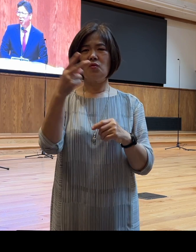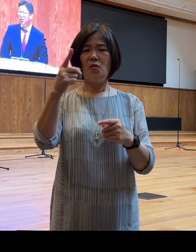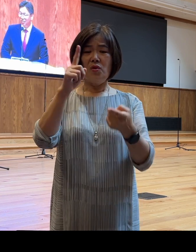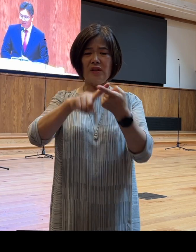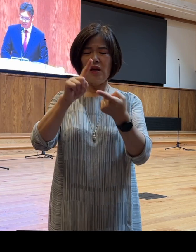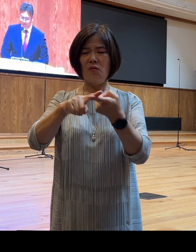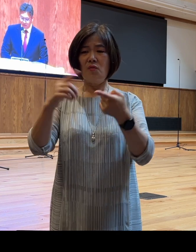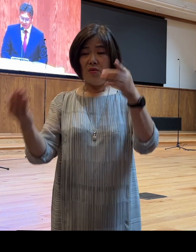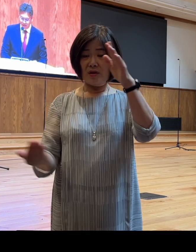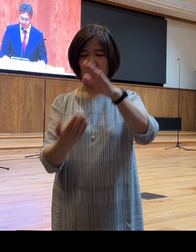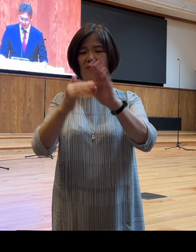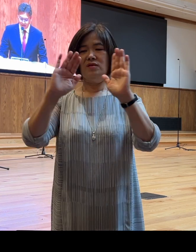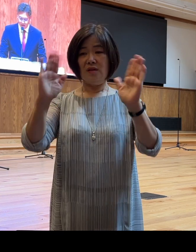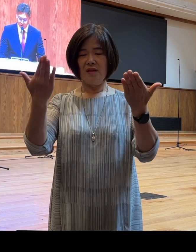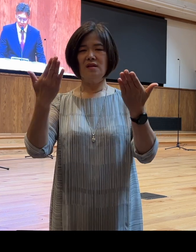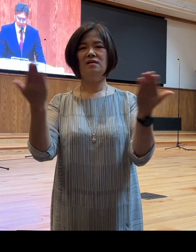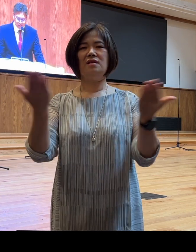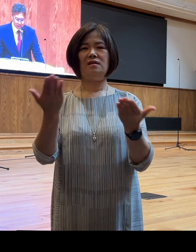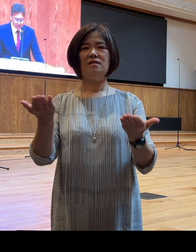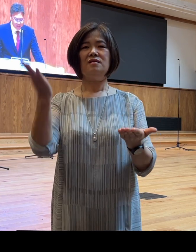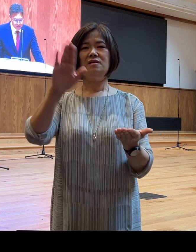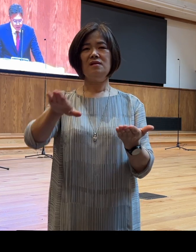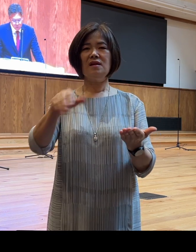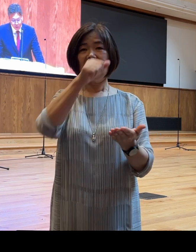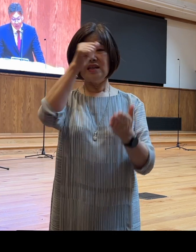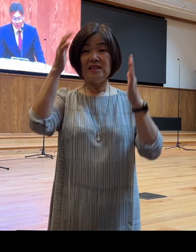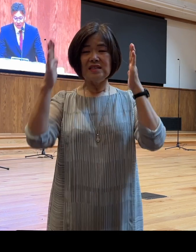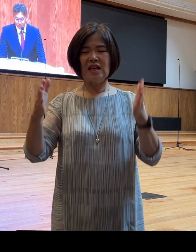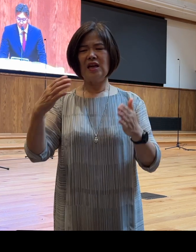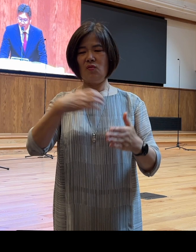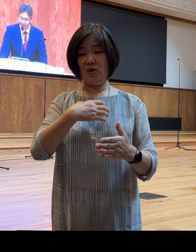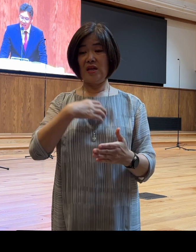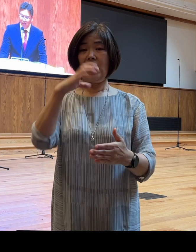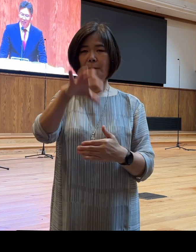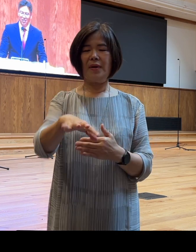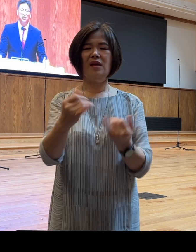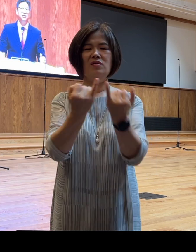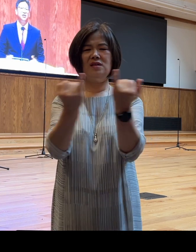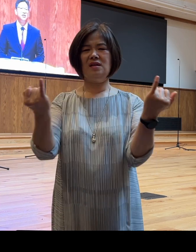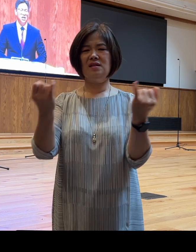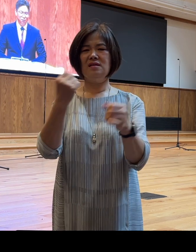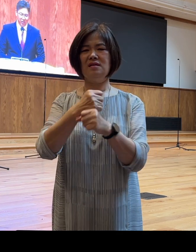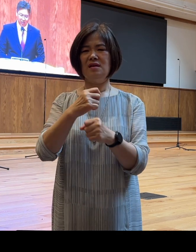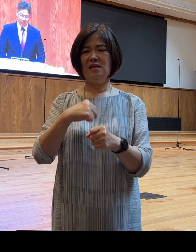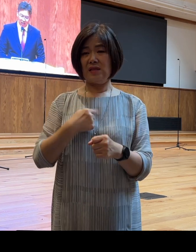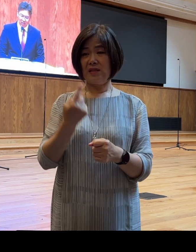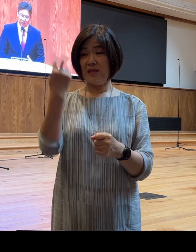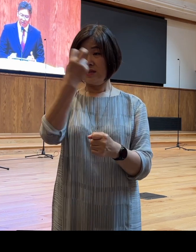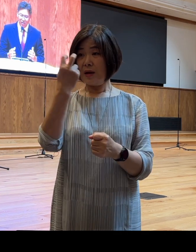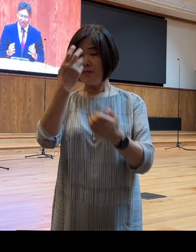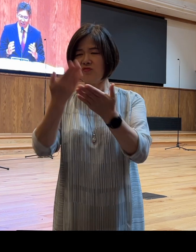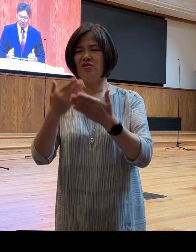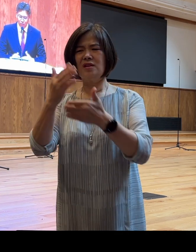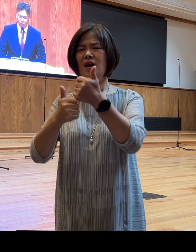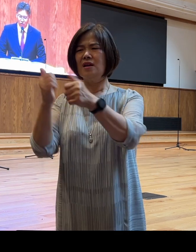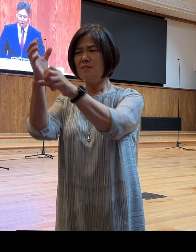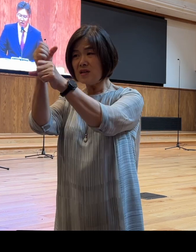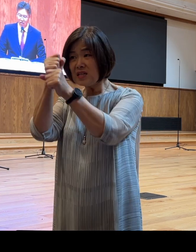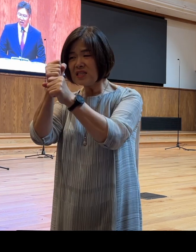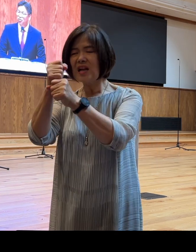사실입니다 그러나 인생의 위기 앞에 그녀는 자신을 살피시는 하나님을 의지할 힘도 그 약속을